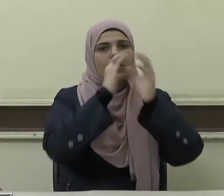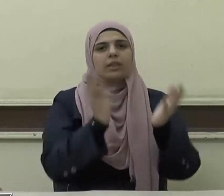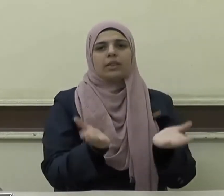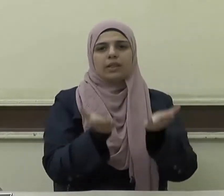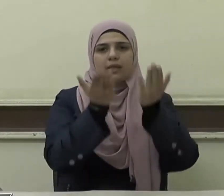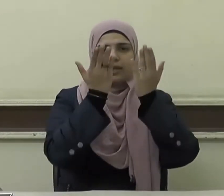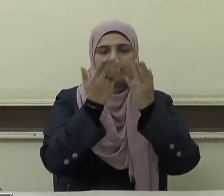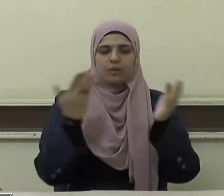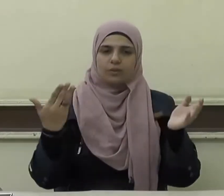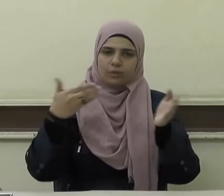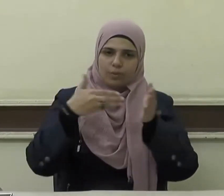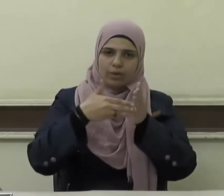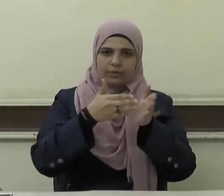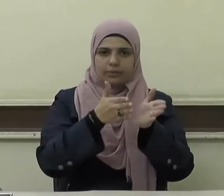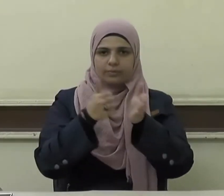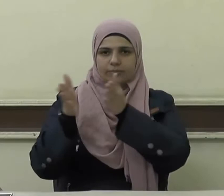يوم الدين وبعد